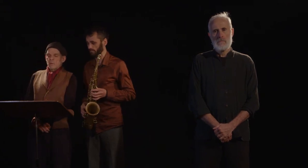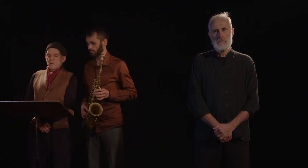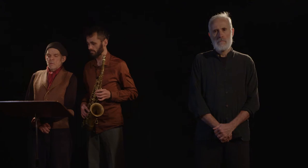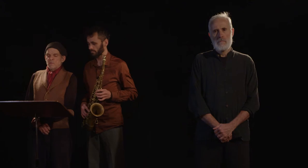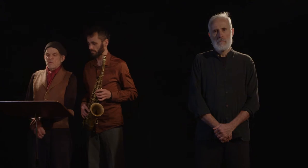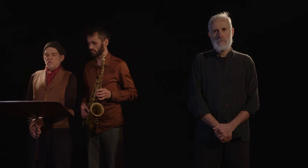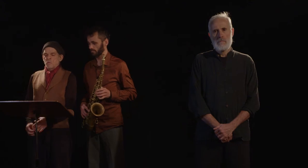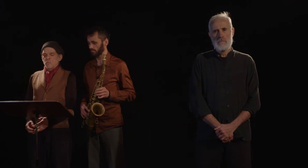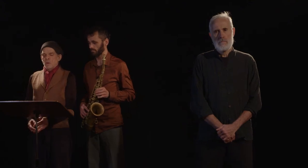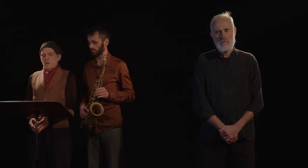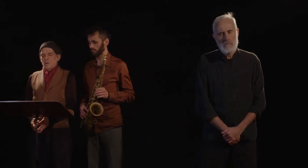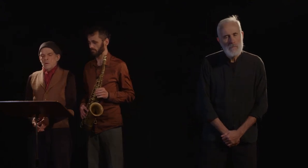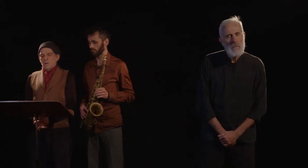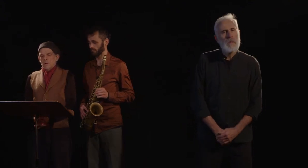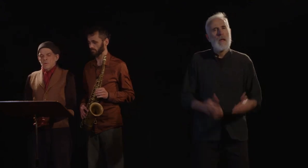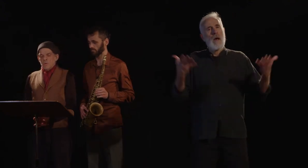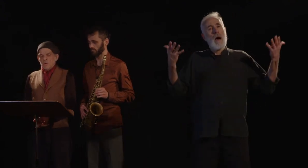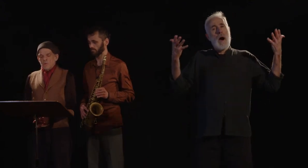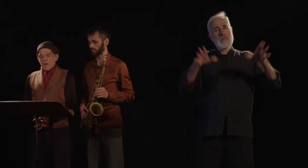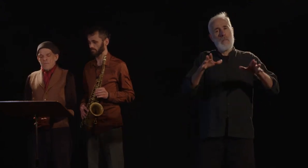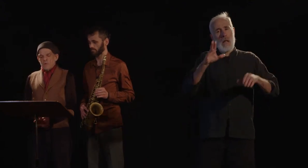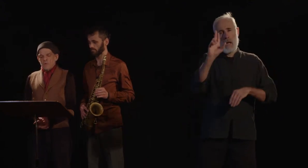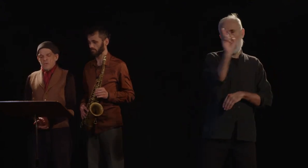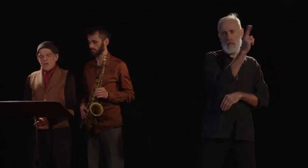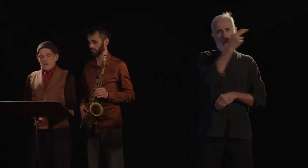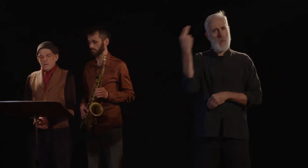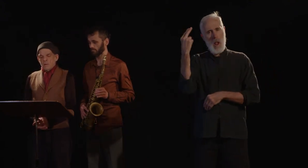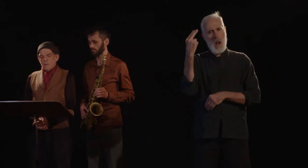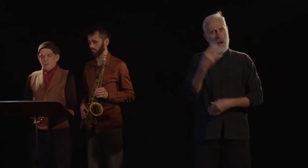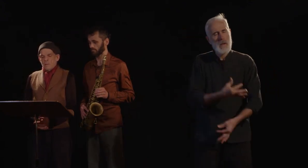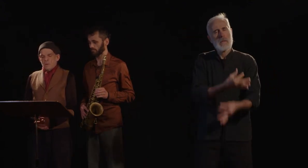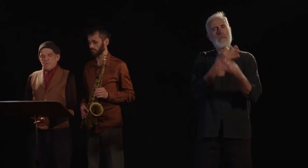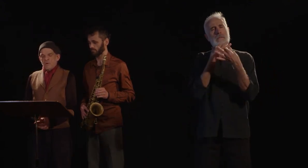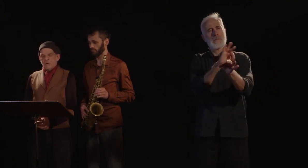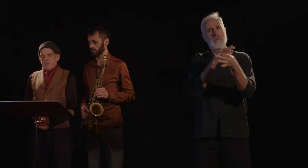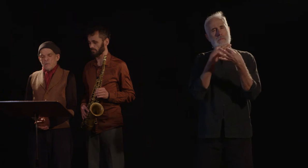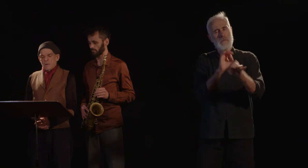Discours du 9 juillet 1849.